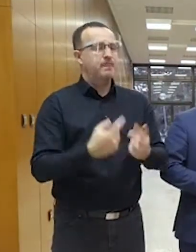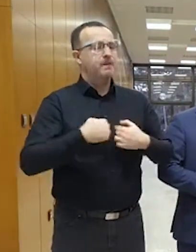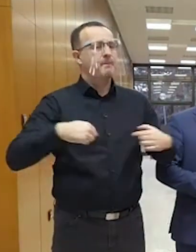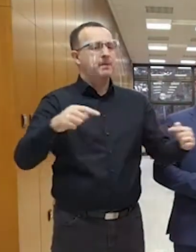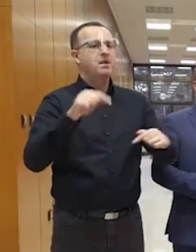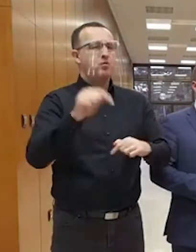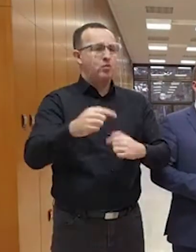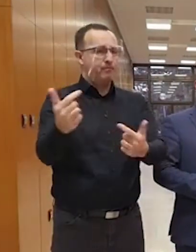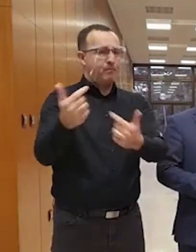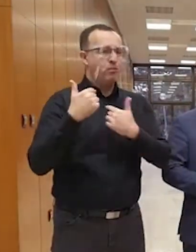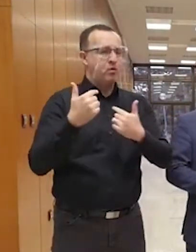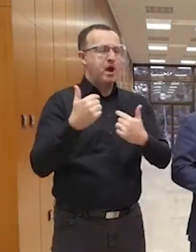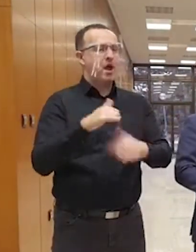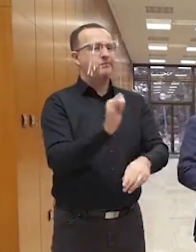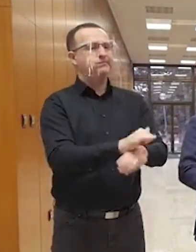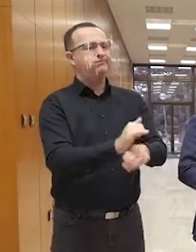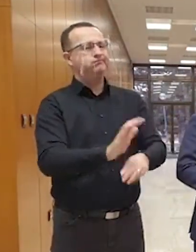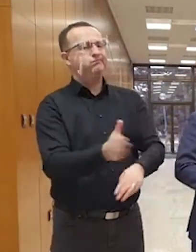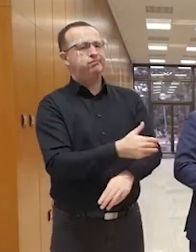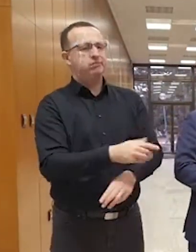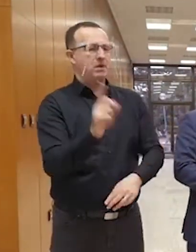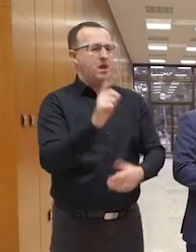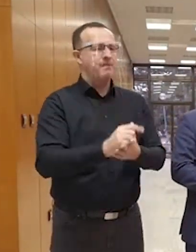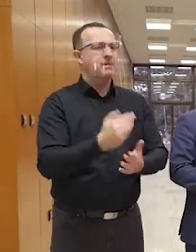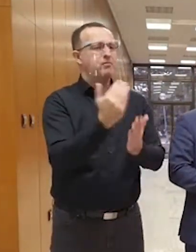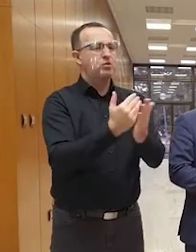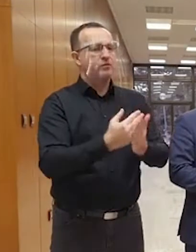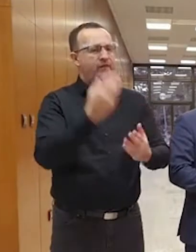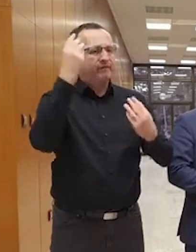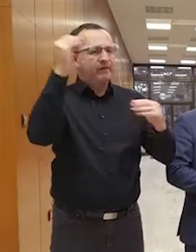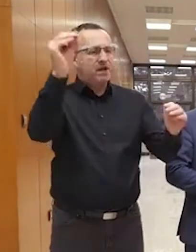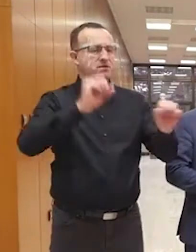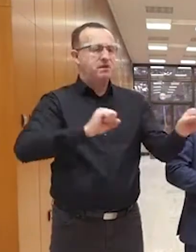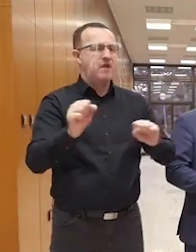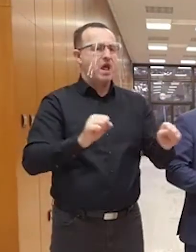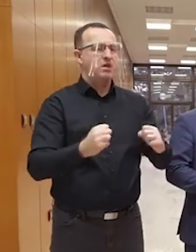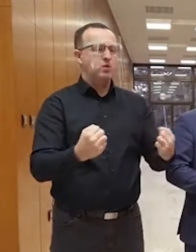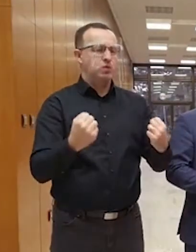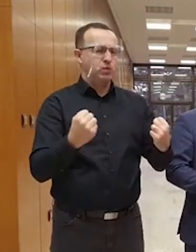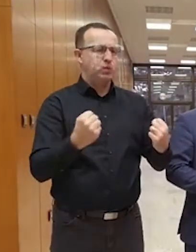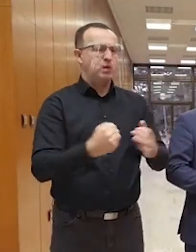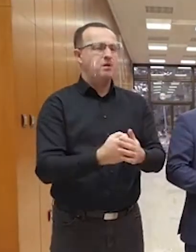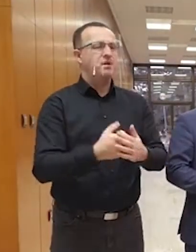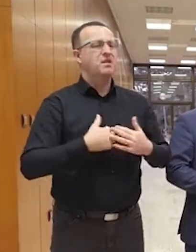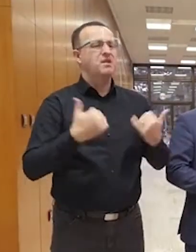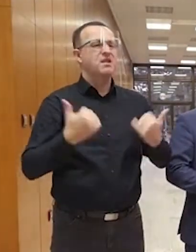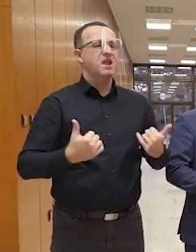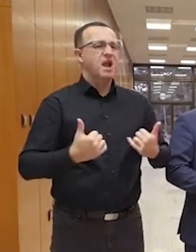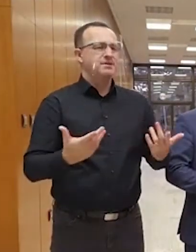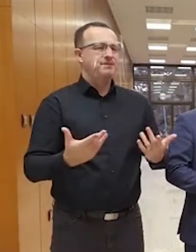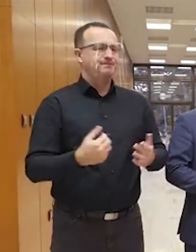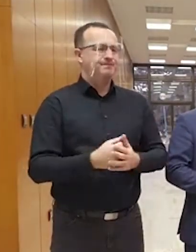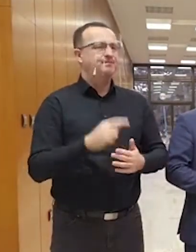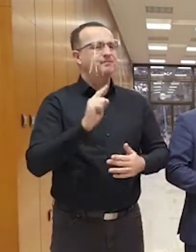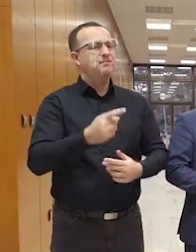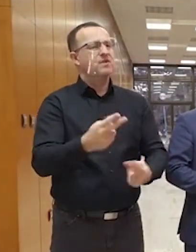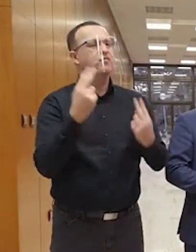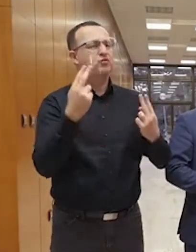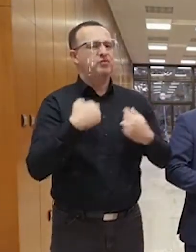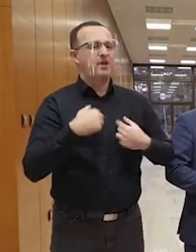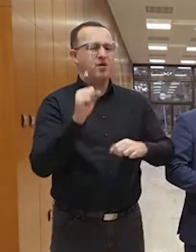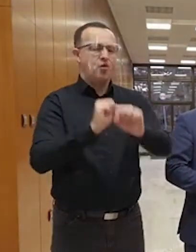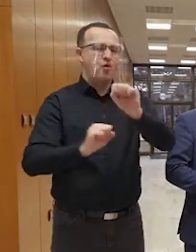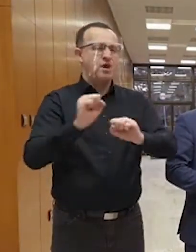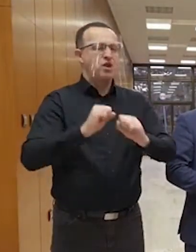neprehajdáme naozaj. Programové vyhlásenie vlády je veľmi silné v každej kapitole. Ruky máme dnes zviazané naozaj tým, čo je najpodstatnejšie, to je